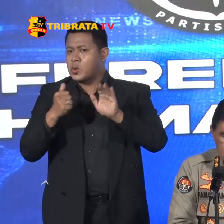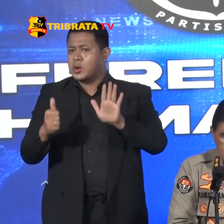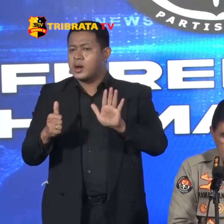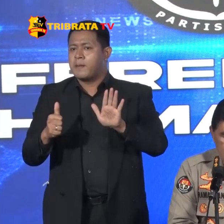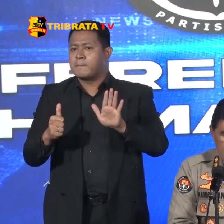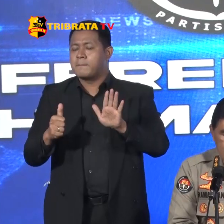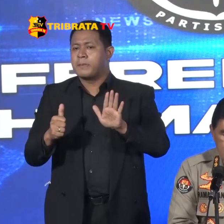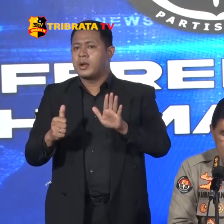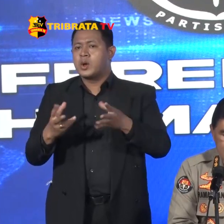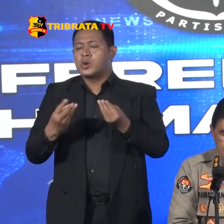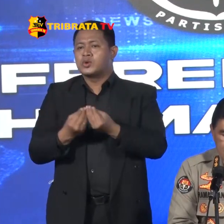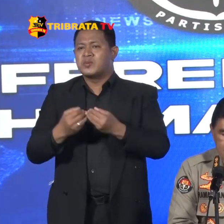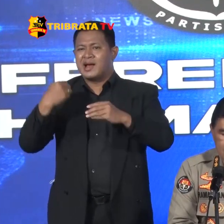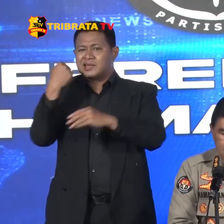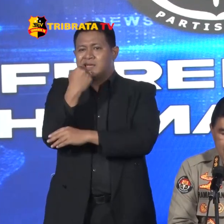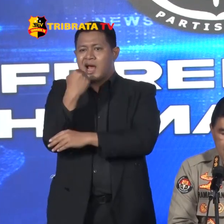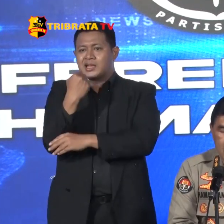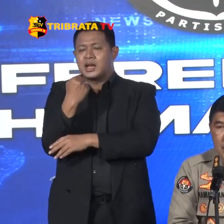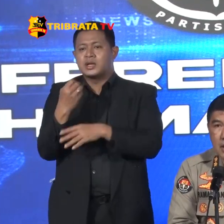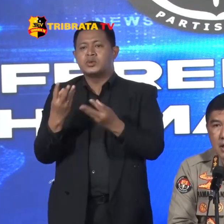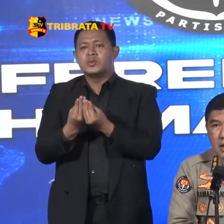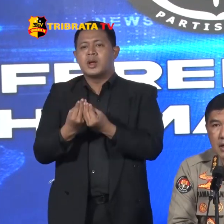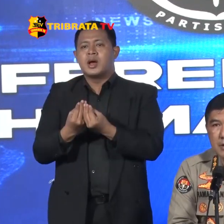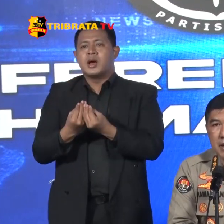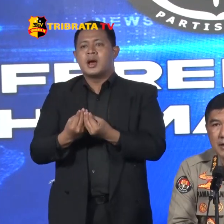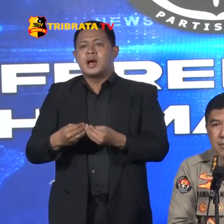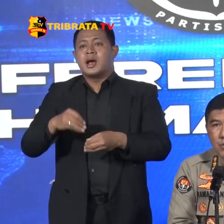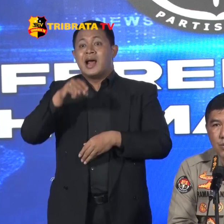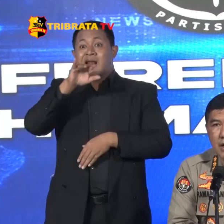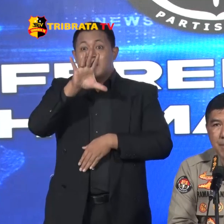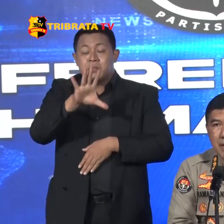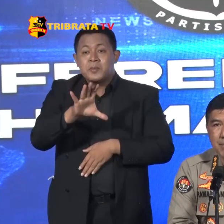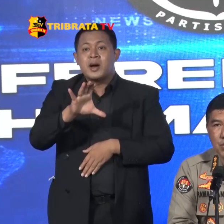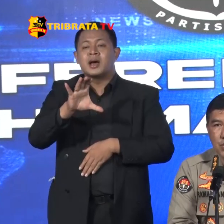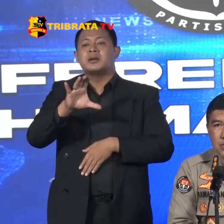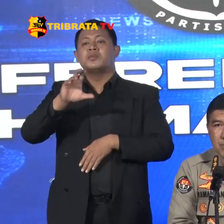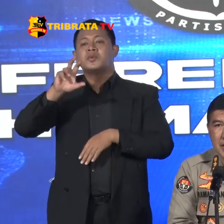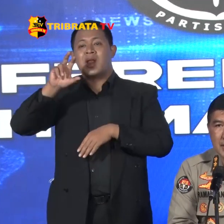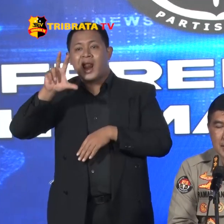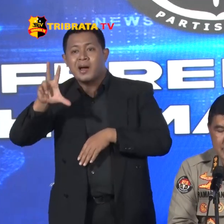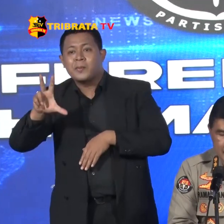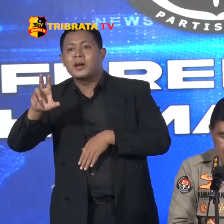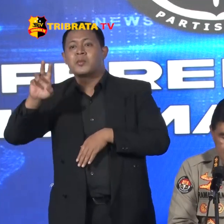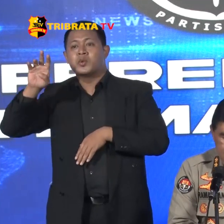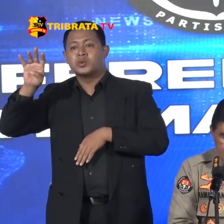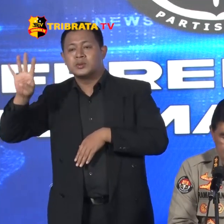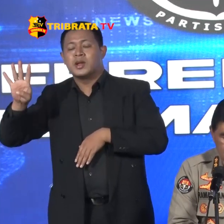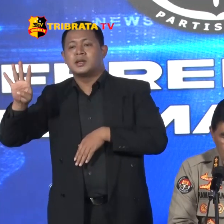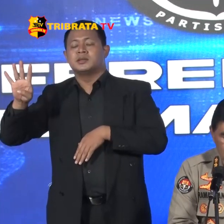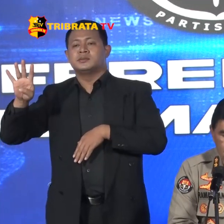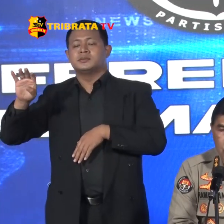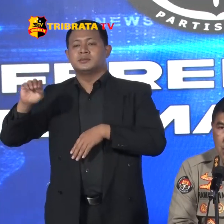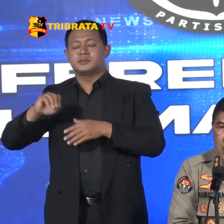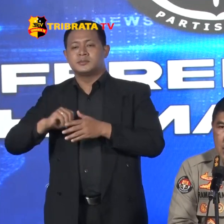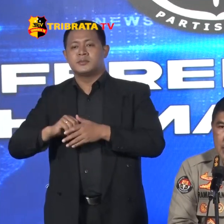Angka kejahatan Sebanyak 5.089 Kejadian Sedangkan